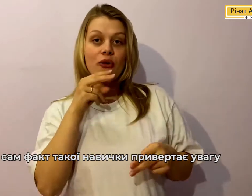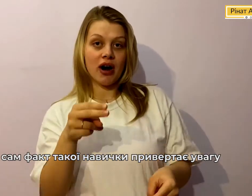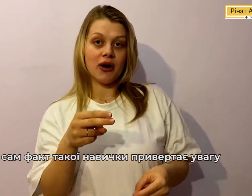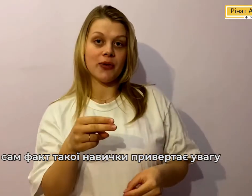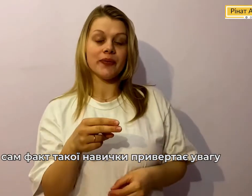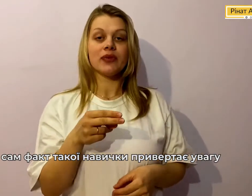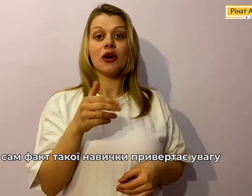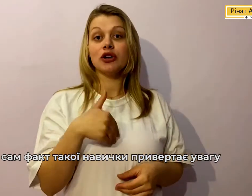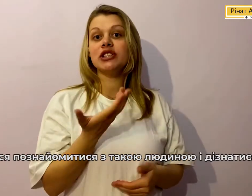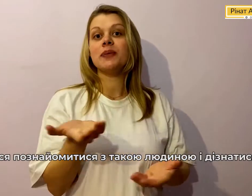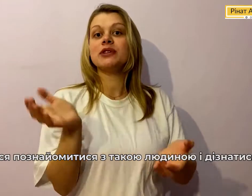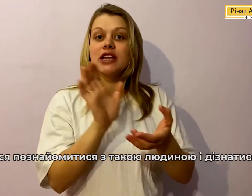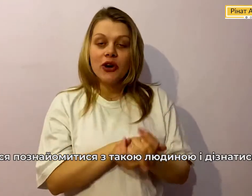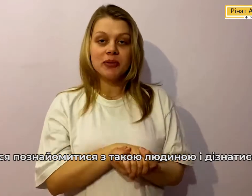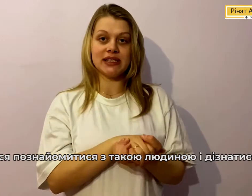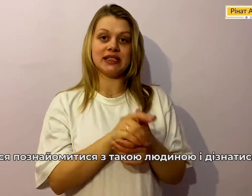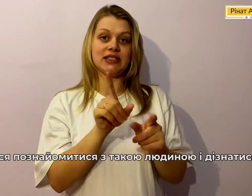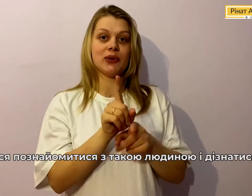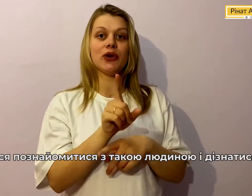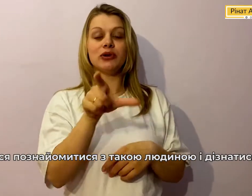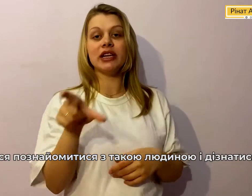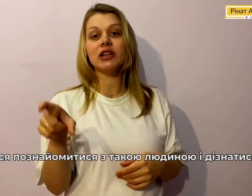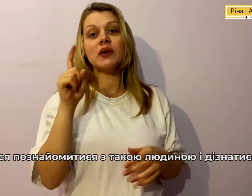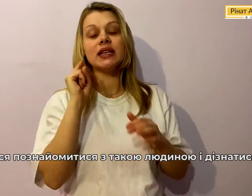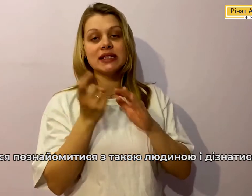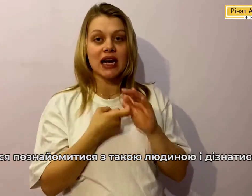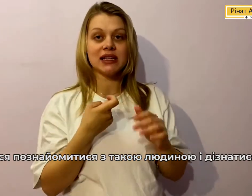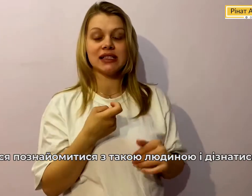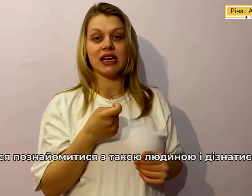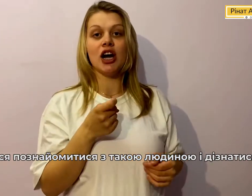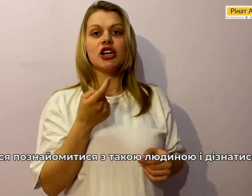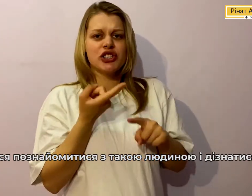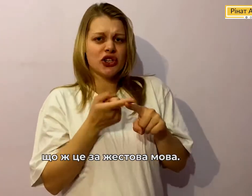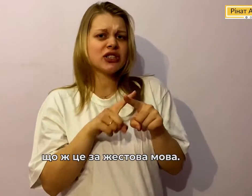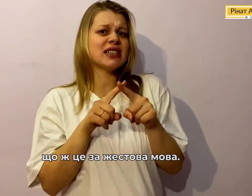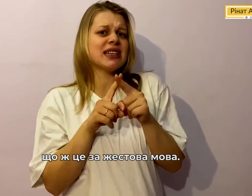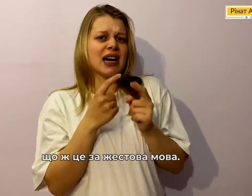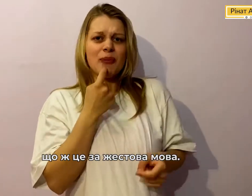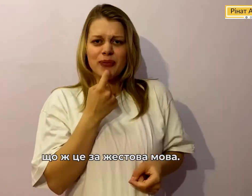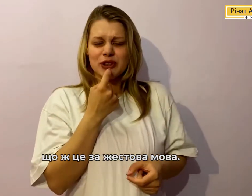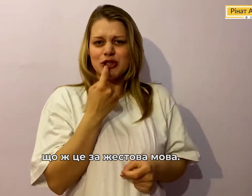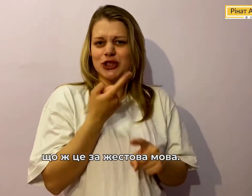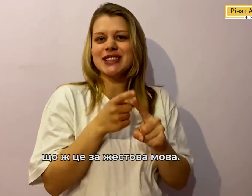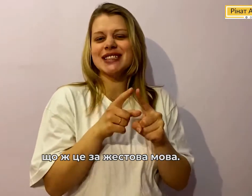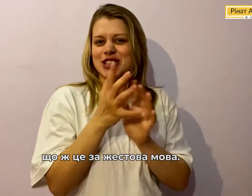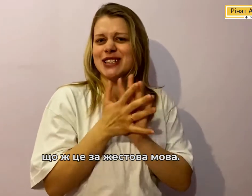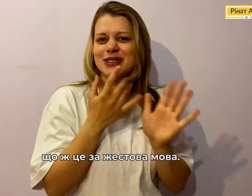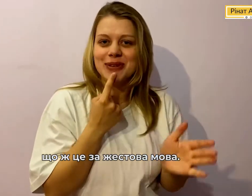увагу Хочеться познайомитися З такою людиною І дізнатися Що ж це така Що ж це за жестова